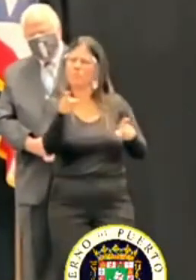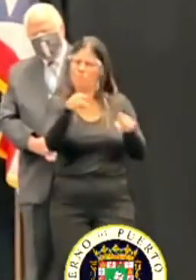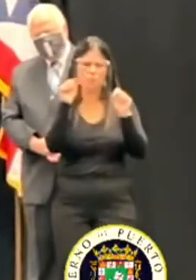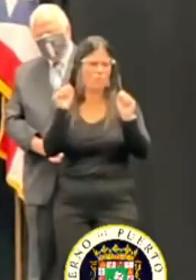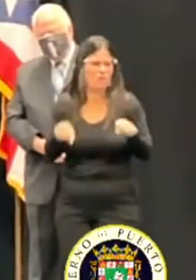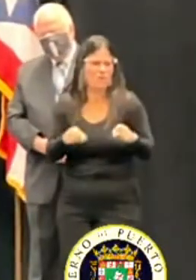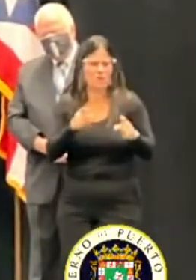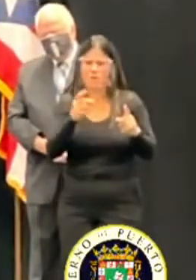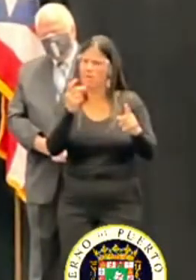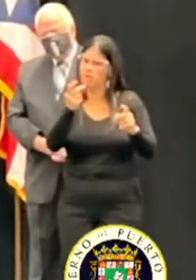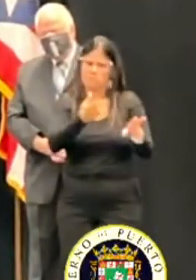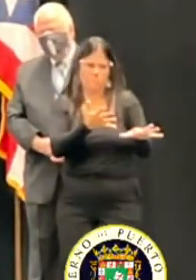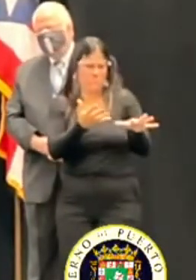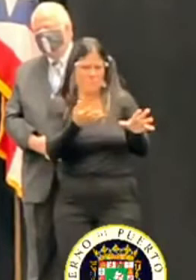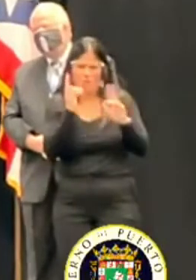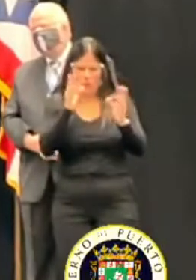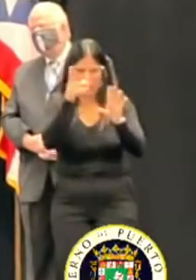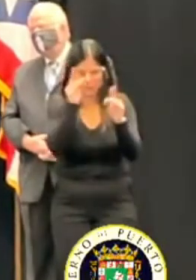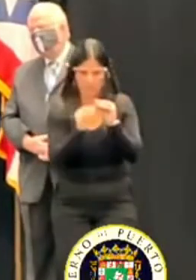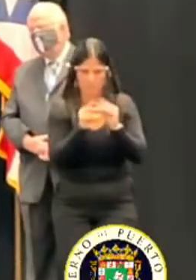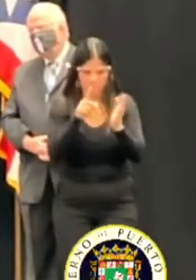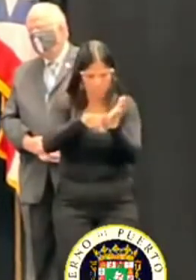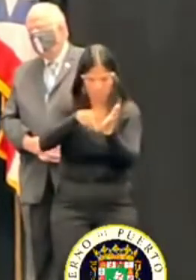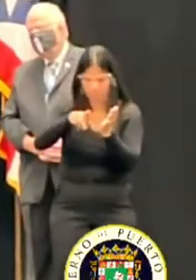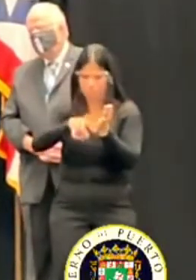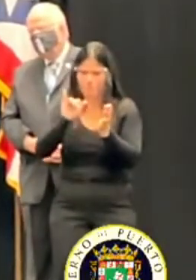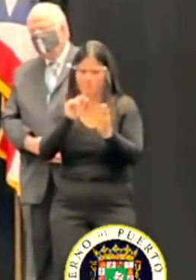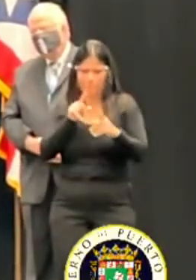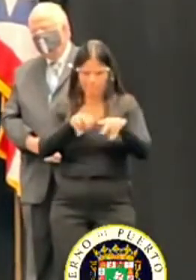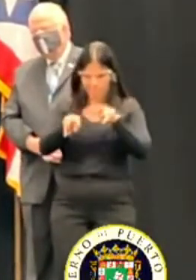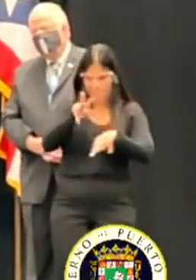de que se puedan tener claramente esos señalamientos.